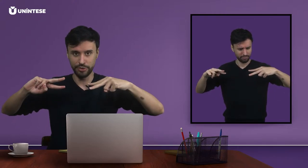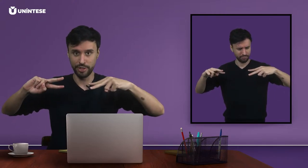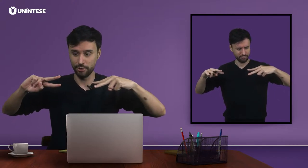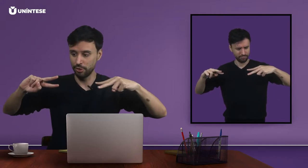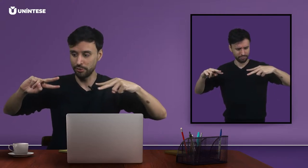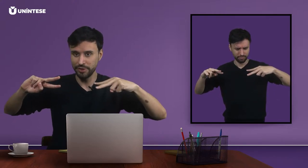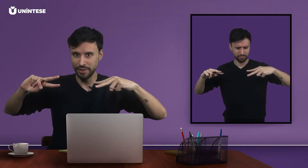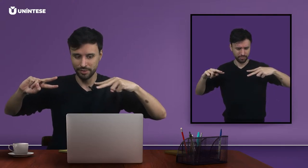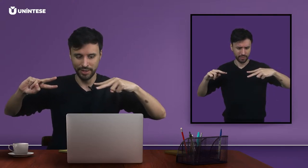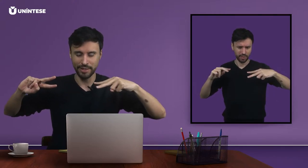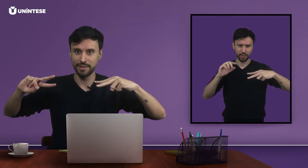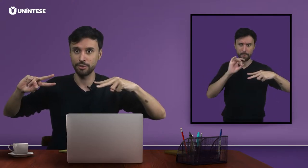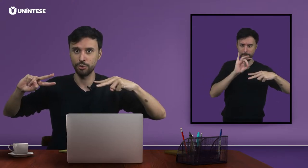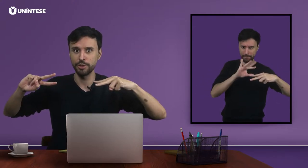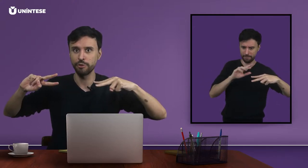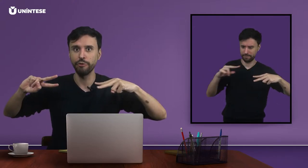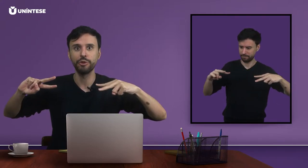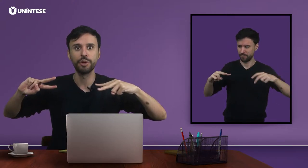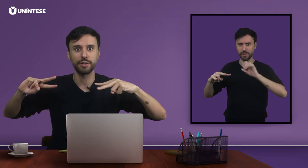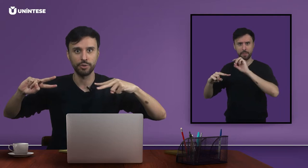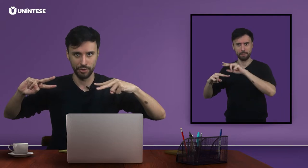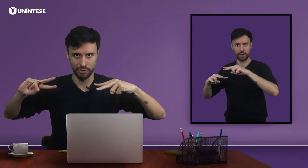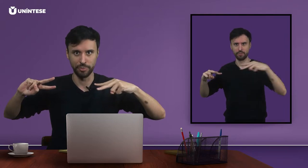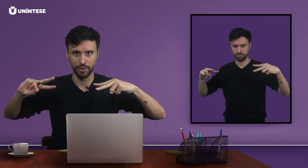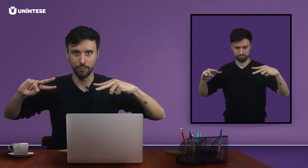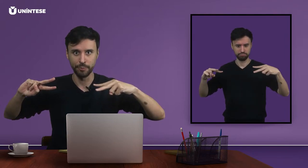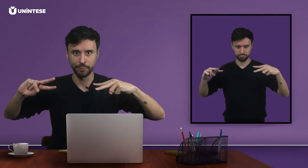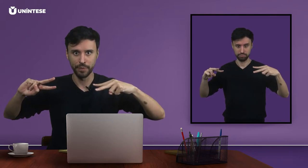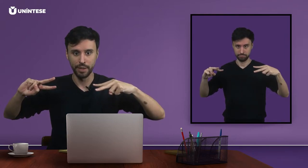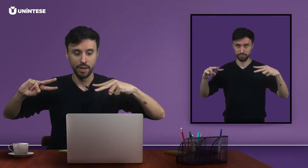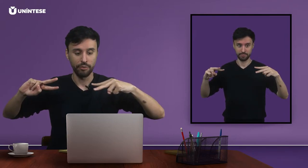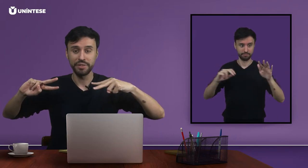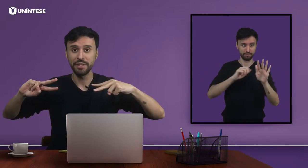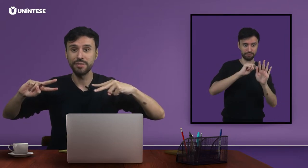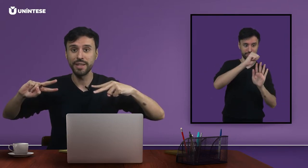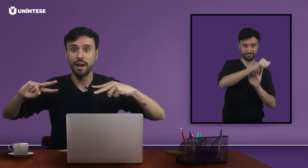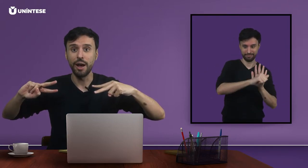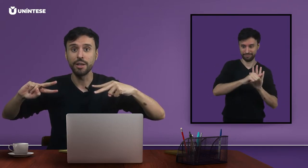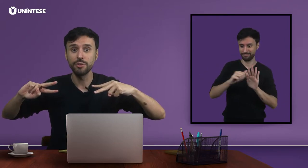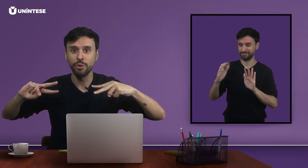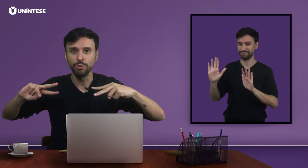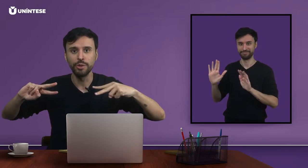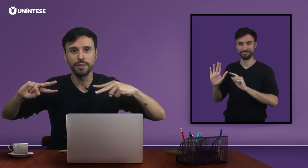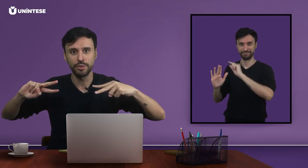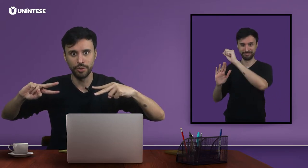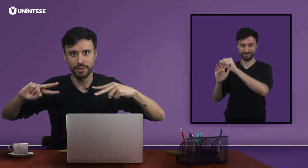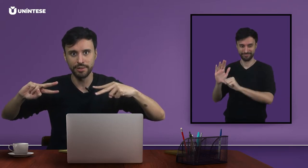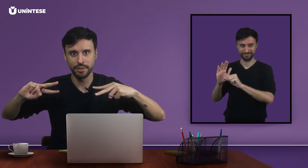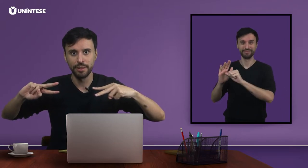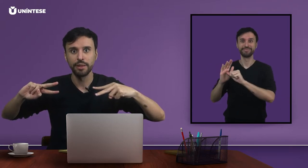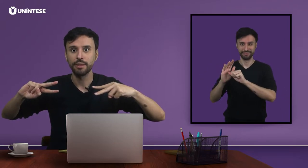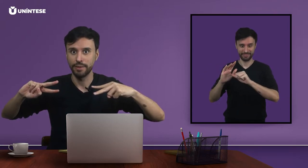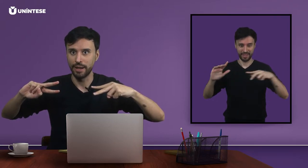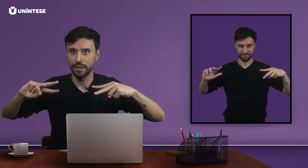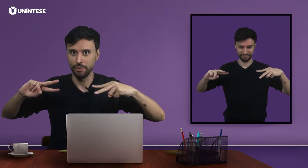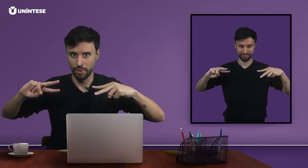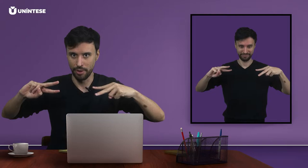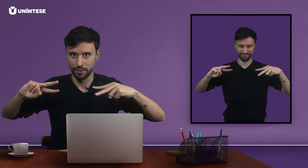seja, quando vocês veem estas duas configurações de mão, vocês veem as ondulações da carambola,